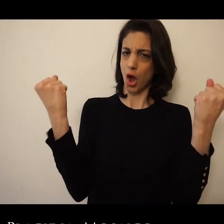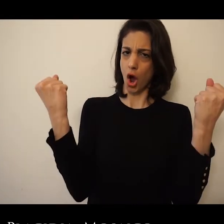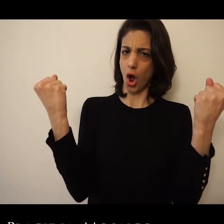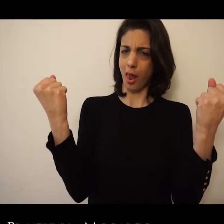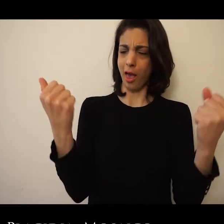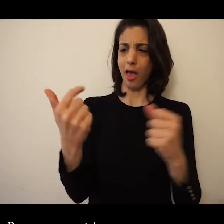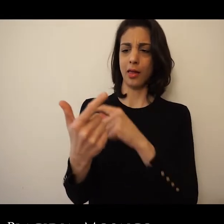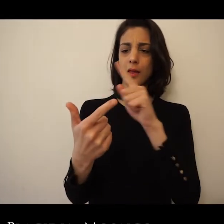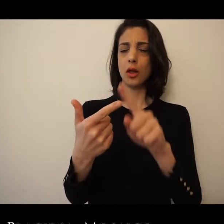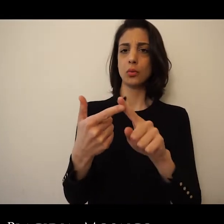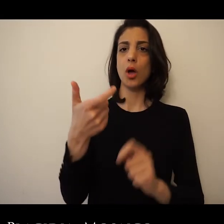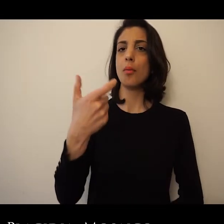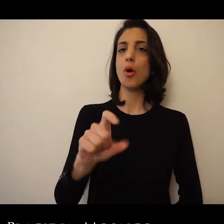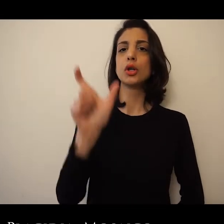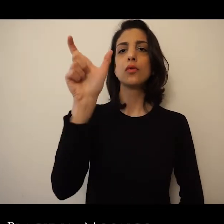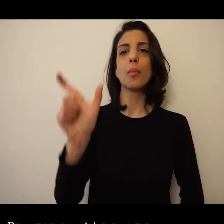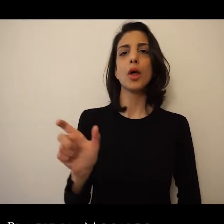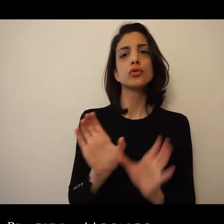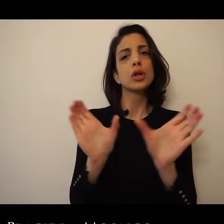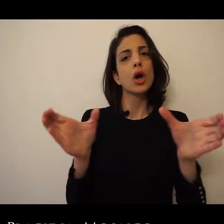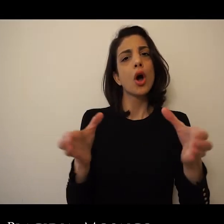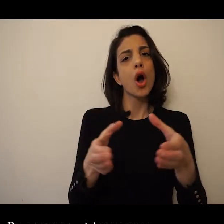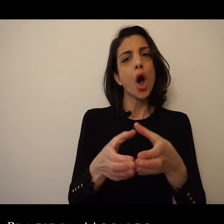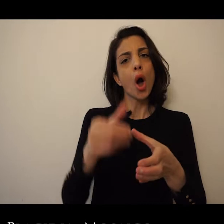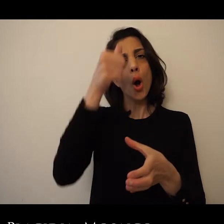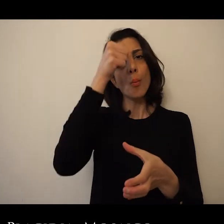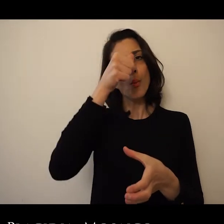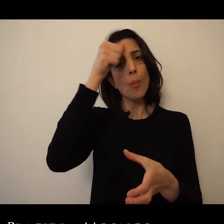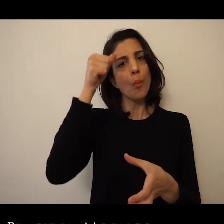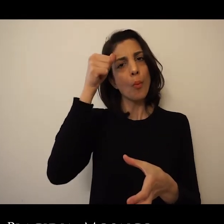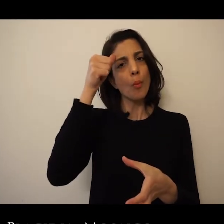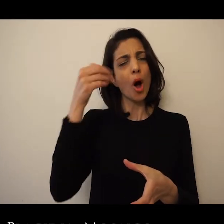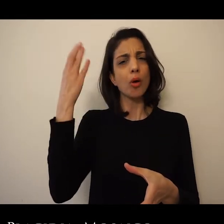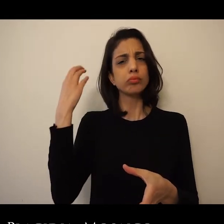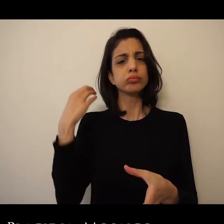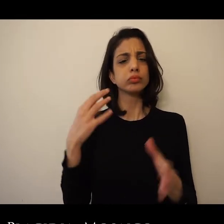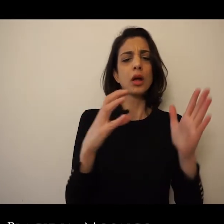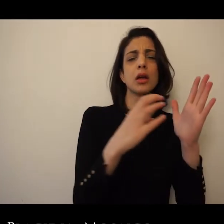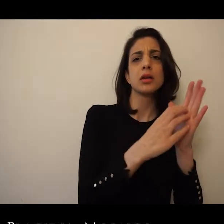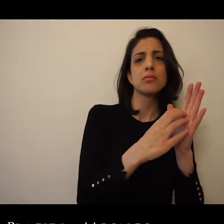immagini o simboli per indicare Dio, perché Dio non si poteva rappresentare.